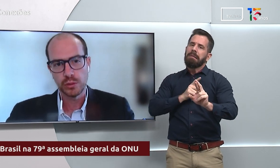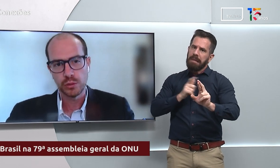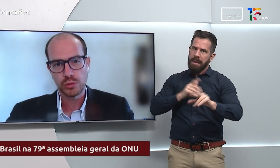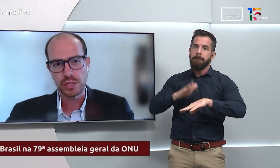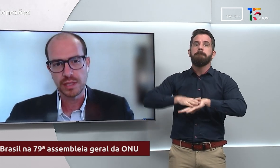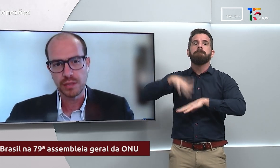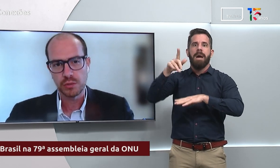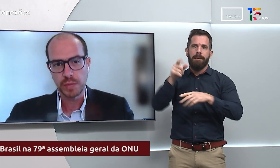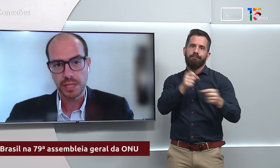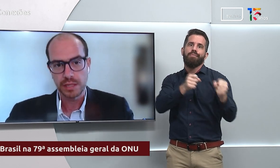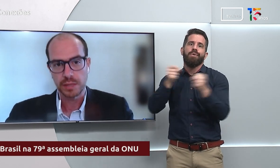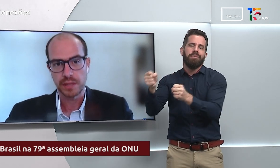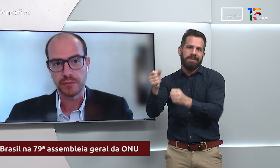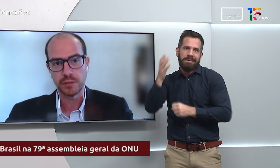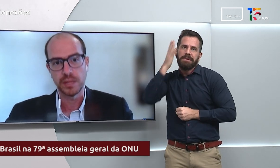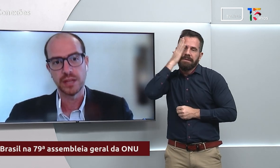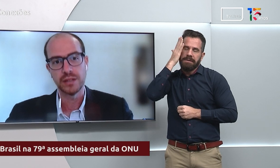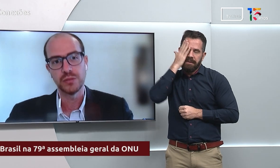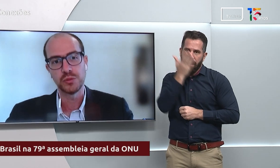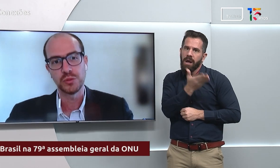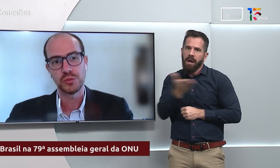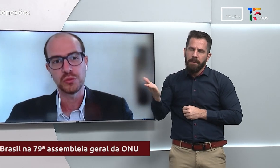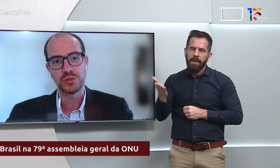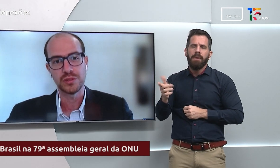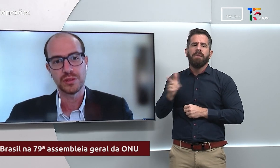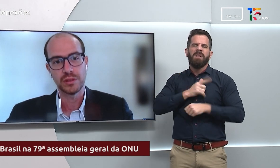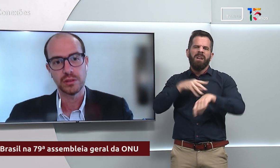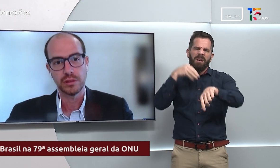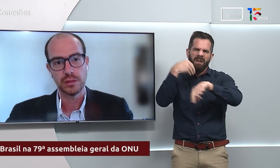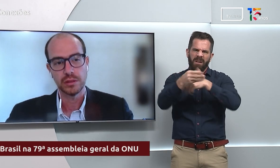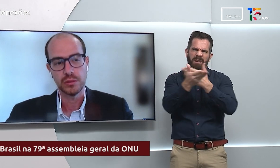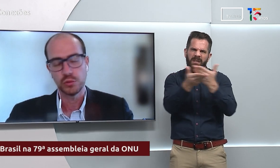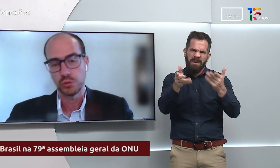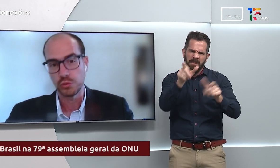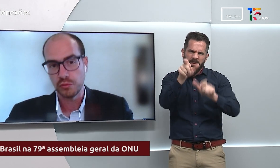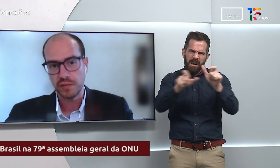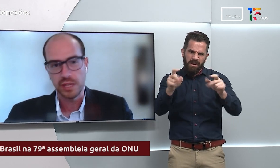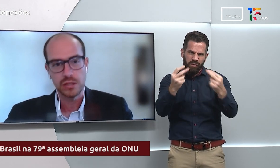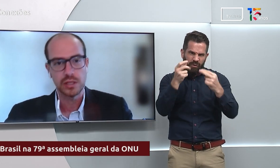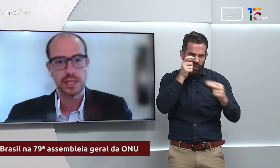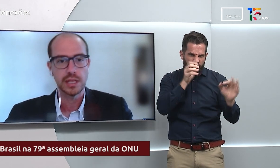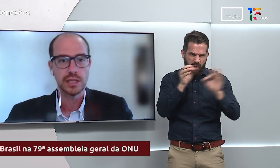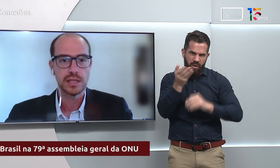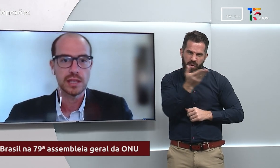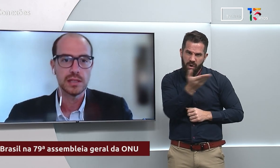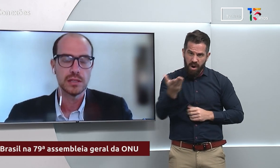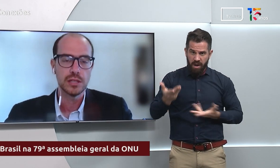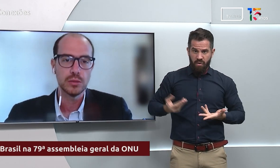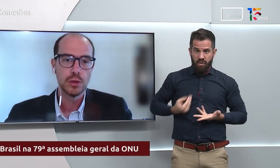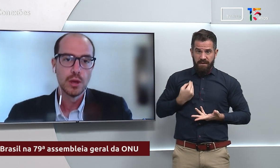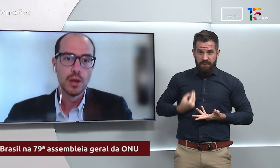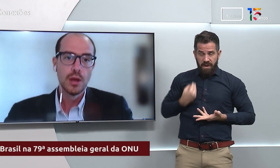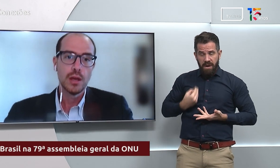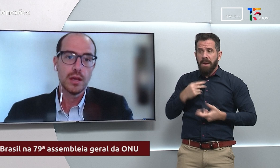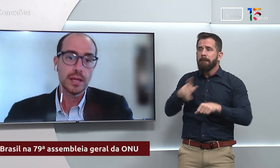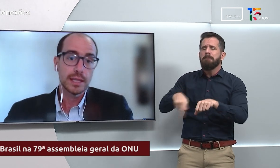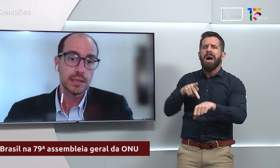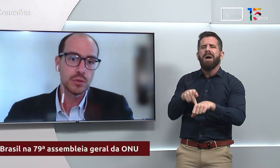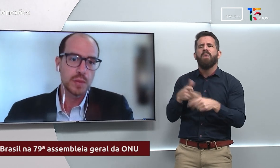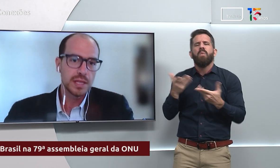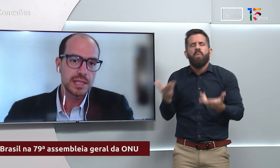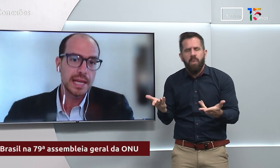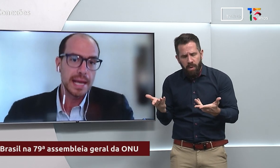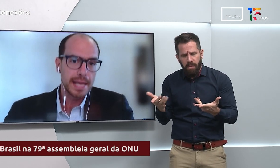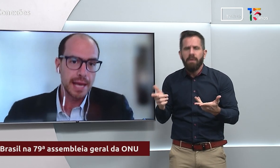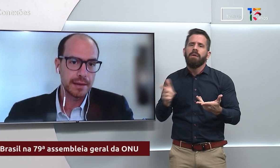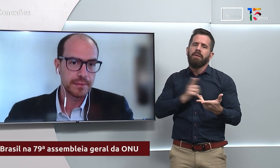poderosos, que são os países, para informar os nossos ouvintes, que estão assistindo, que são